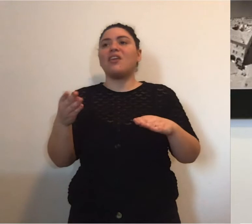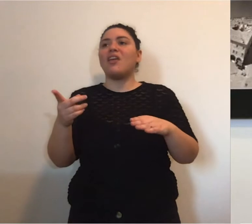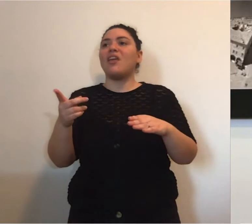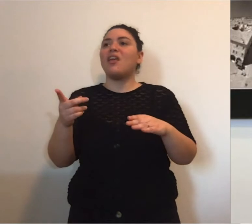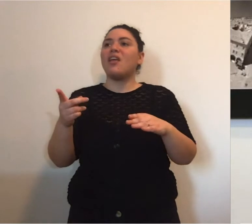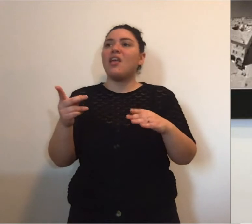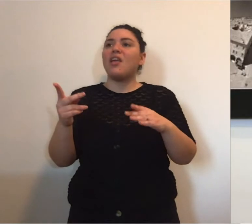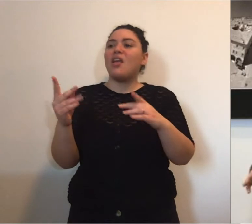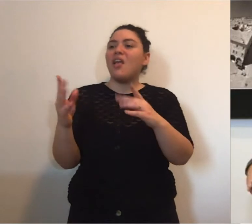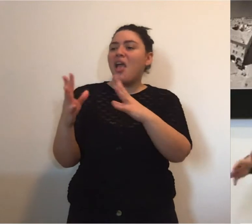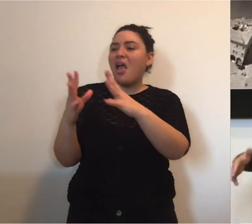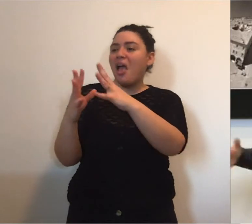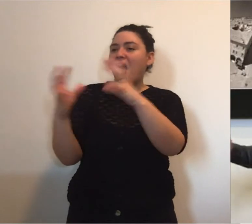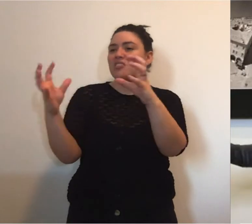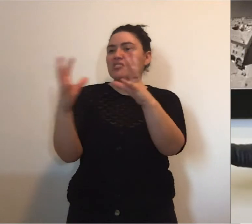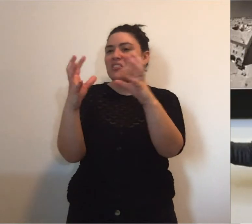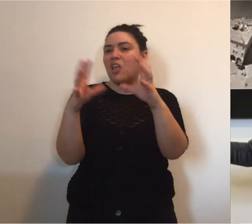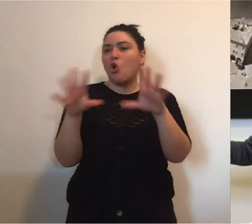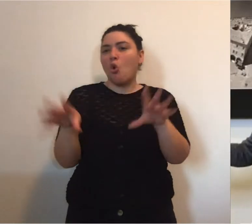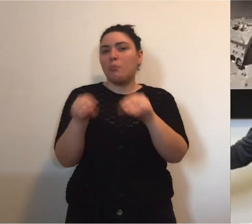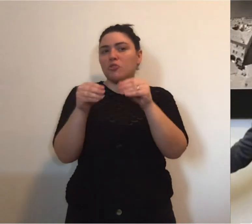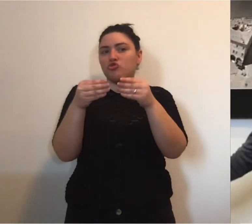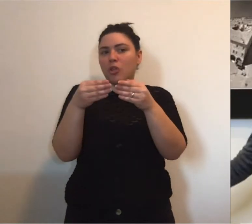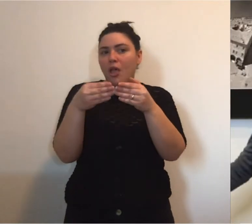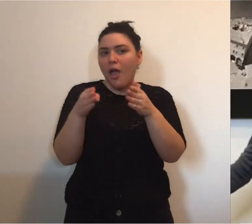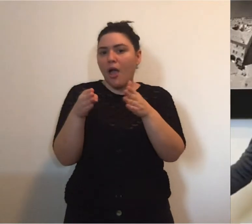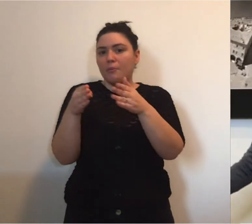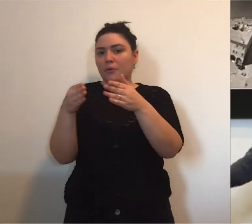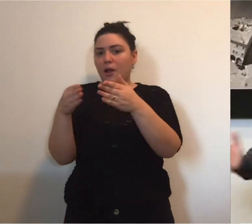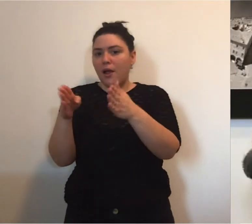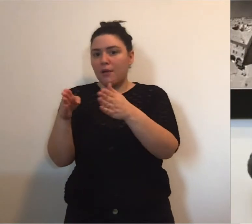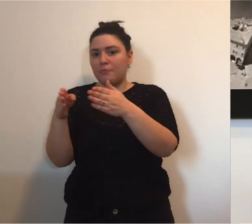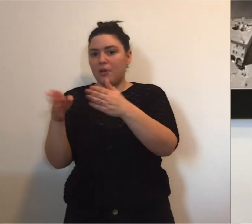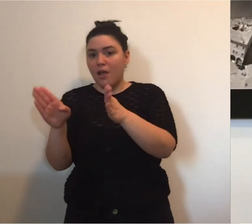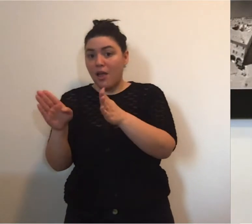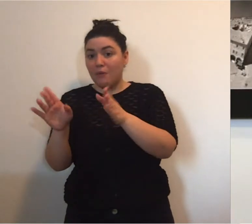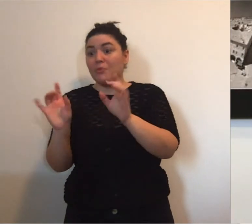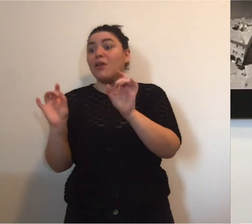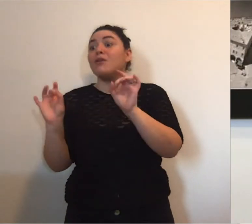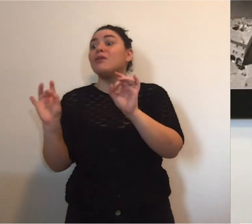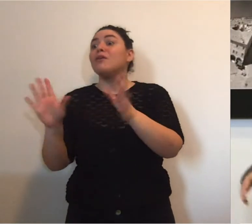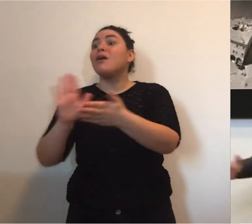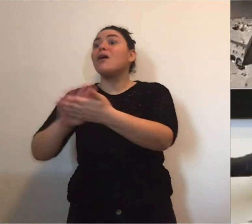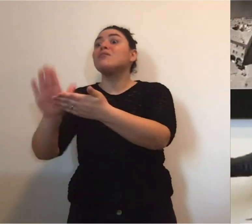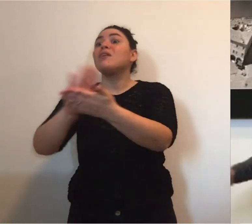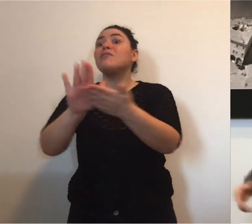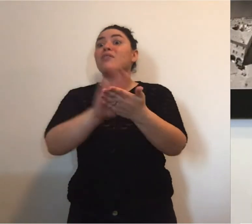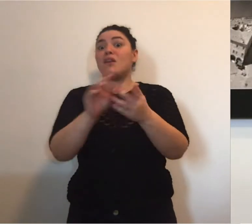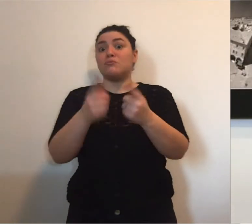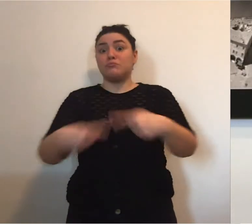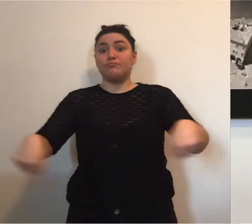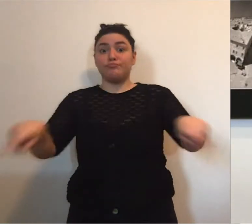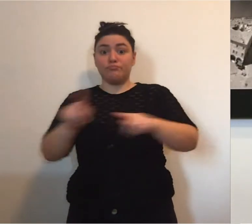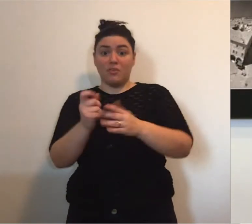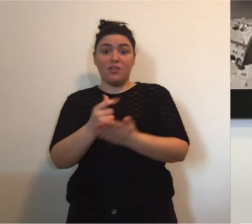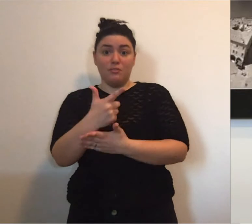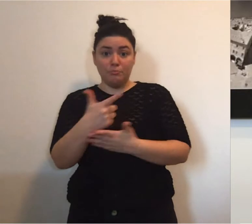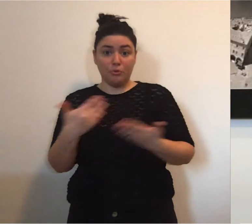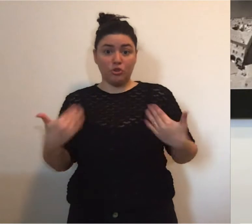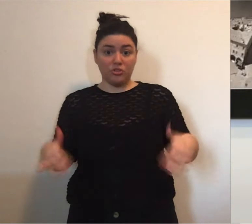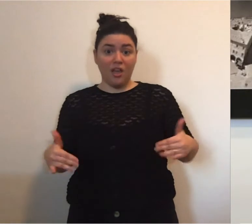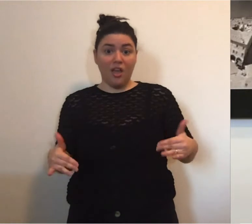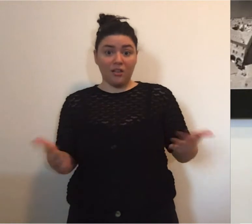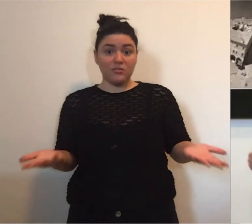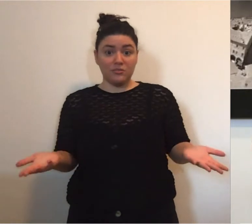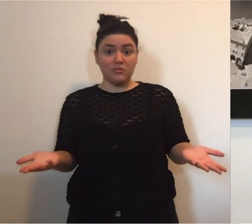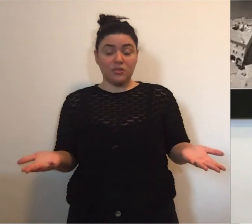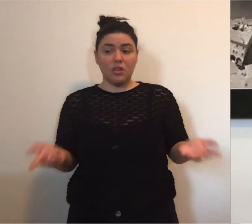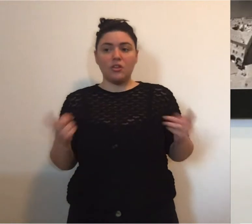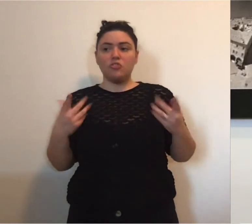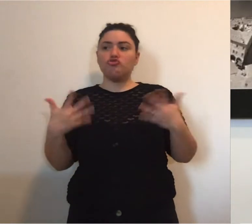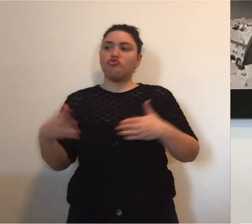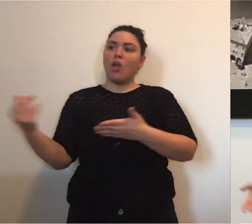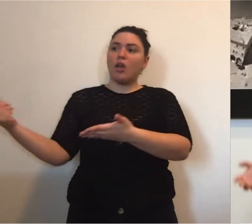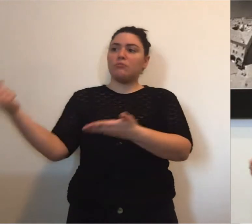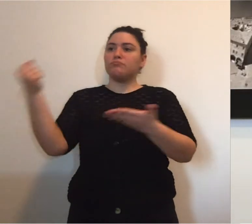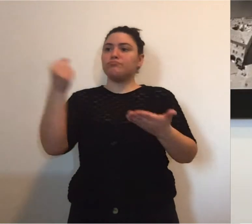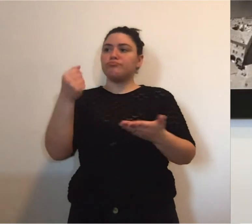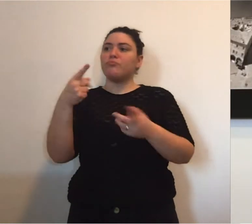più generali a una riapertura di alcune costazioni, il tema di sanificare gli ambienti diventa un elemento